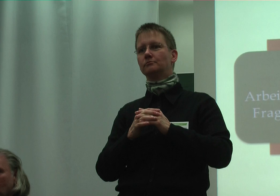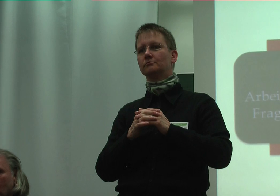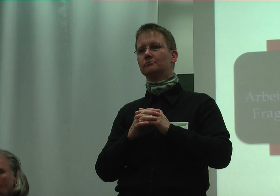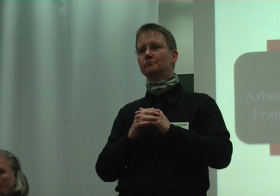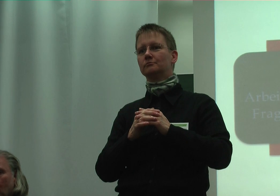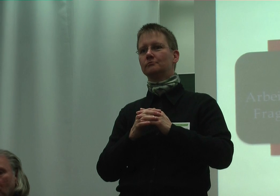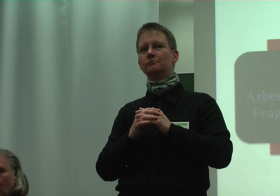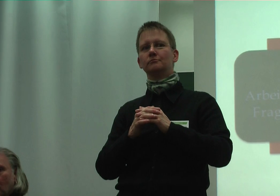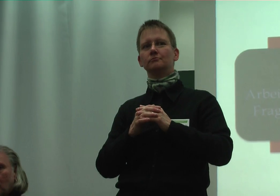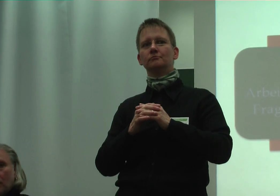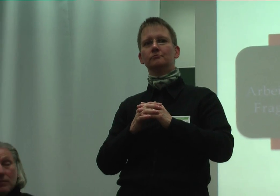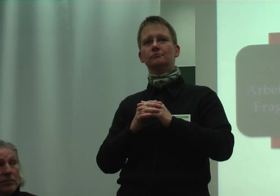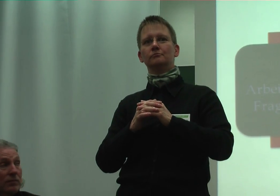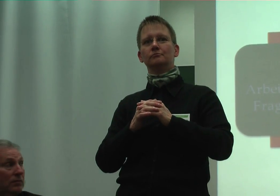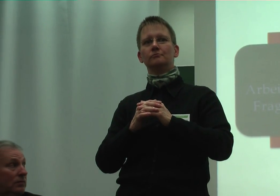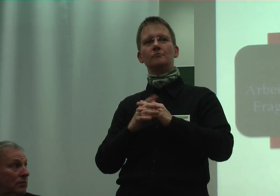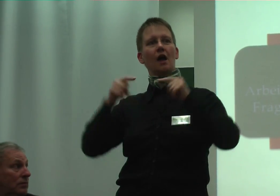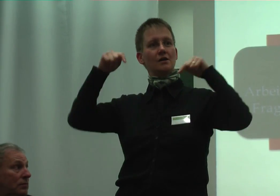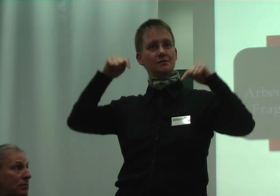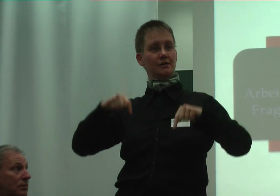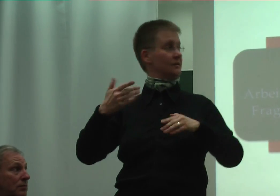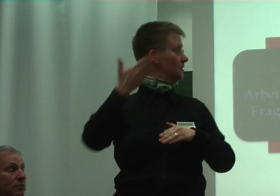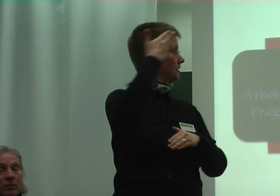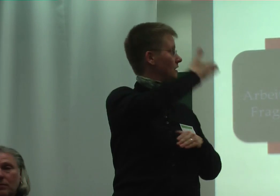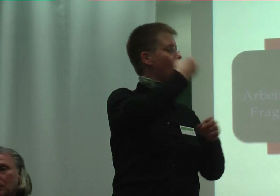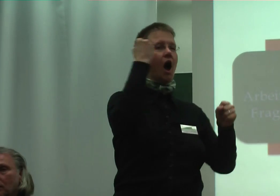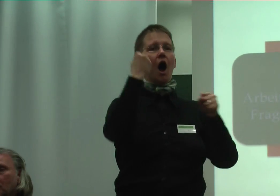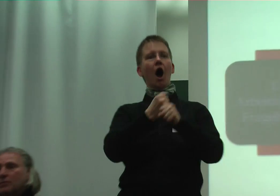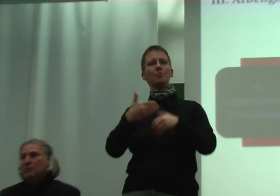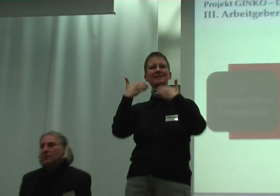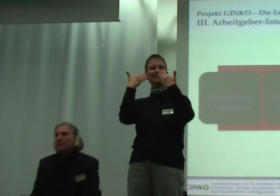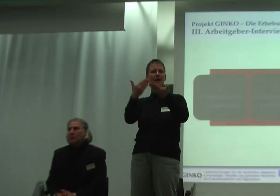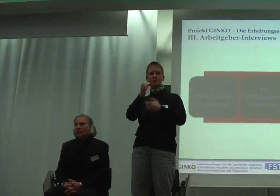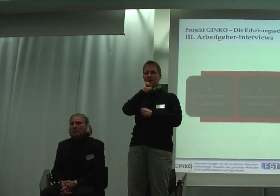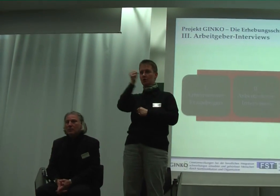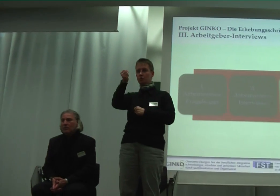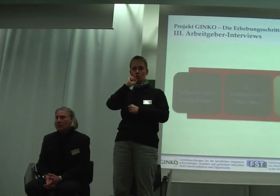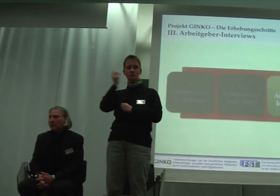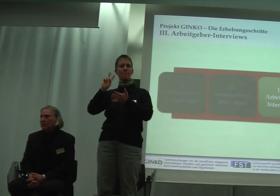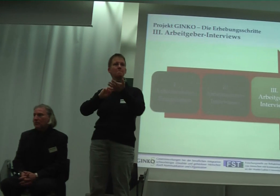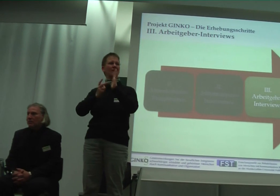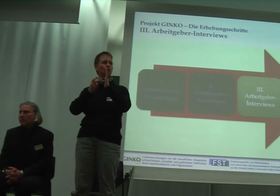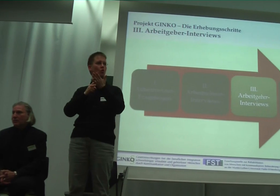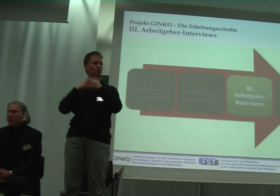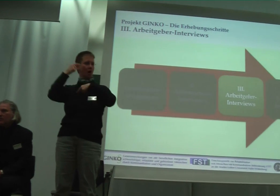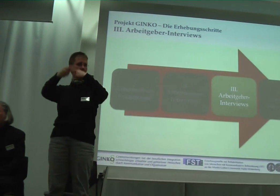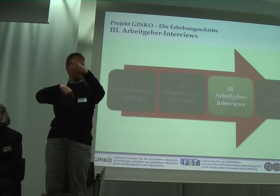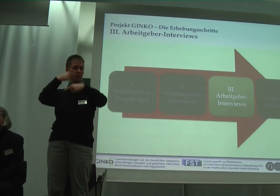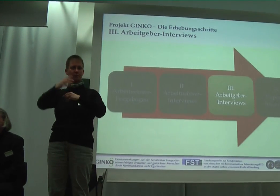Wir befinden uns also jetzt hier bei dem Arbeitgeber-Interview. Unser methodisches Vorgehen sah folgendermaßen